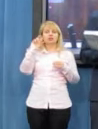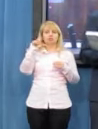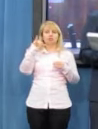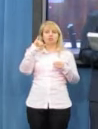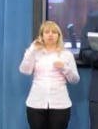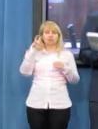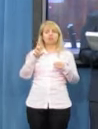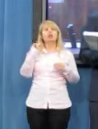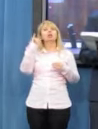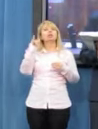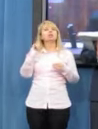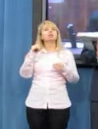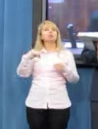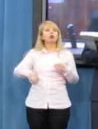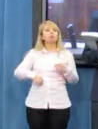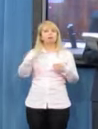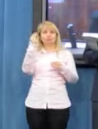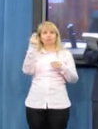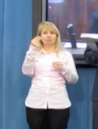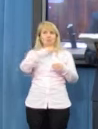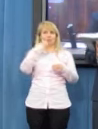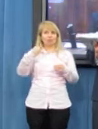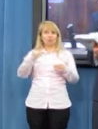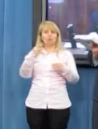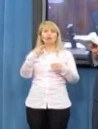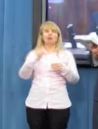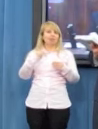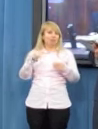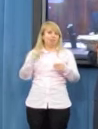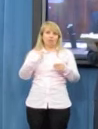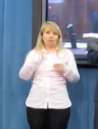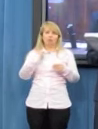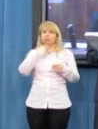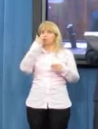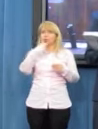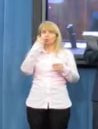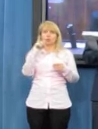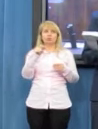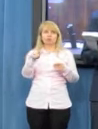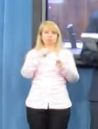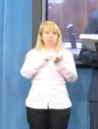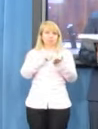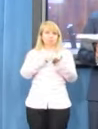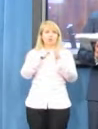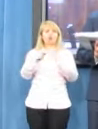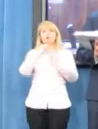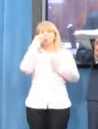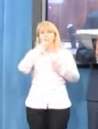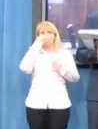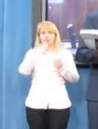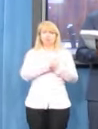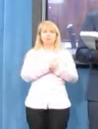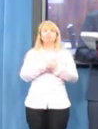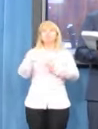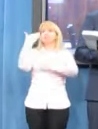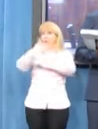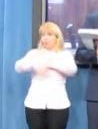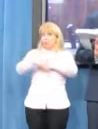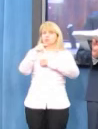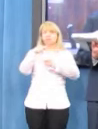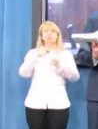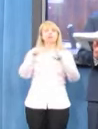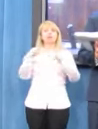ani pan poseł Rosati, ani pani poseł Brzygłocka nie zgłosiła tej poprawki. Końcową część